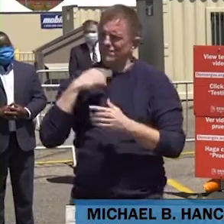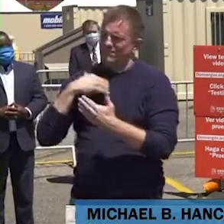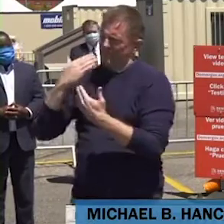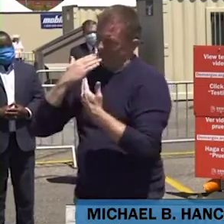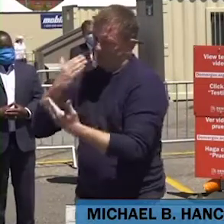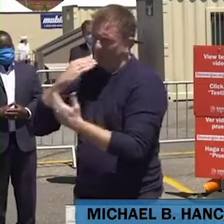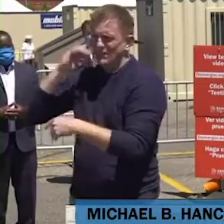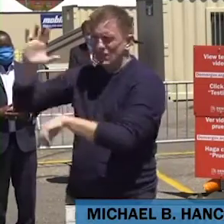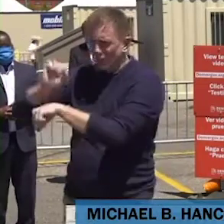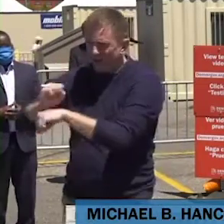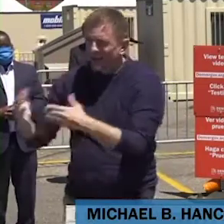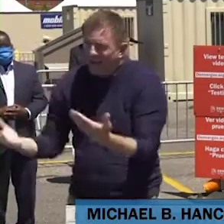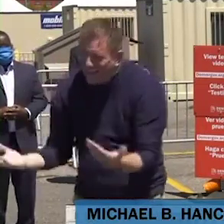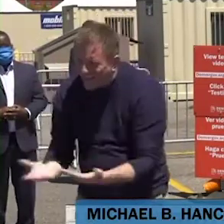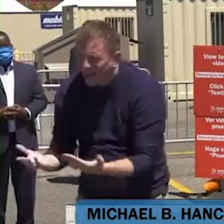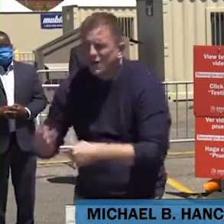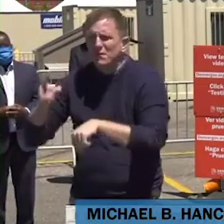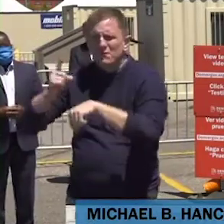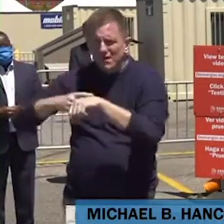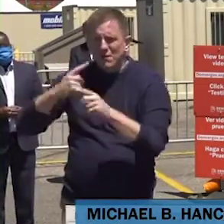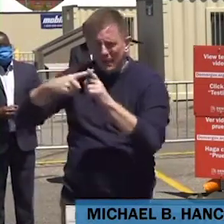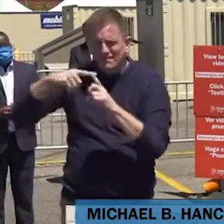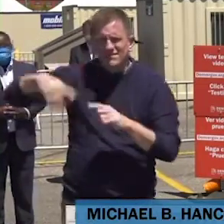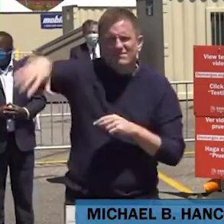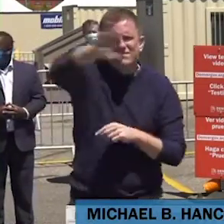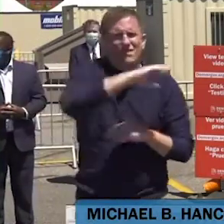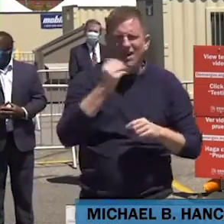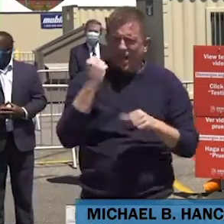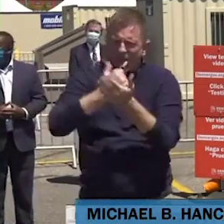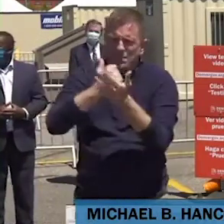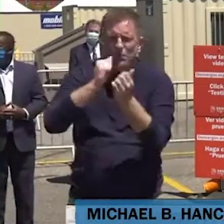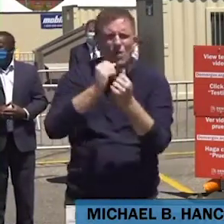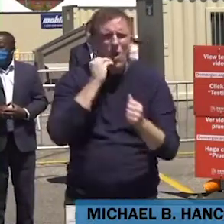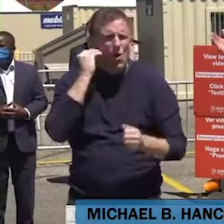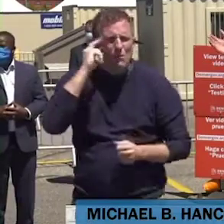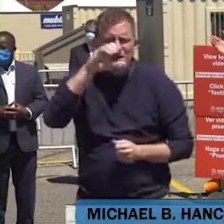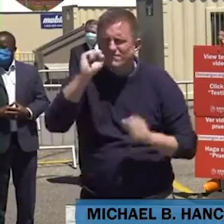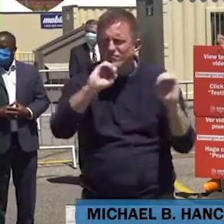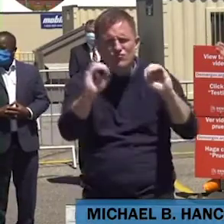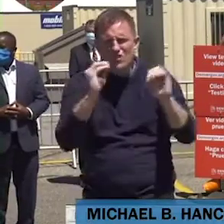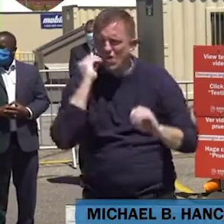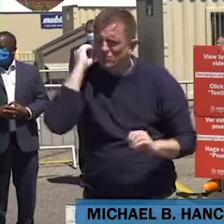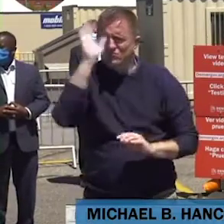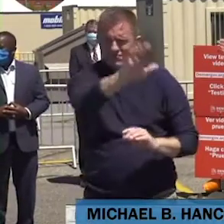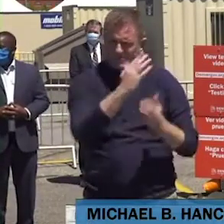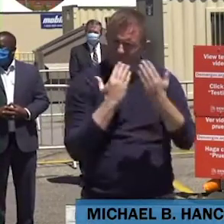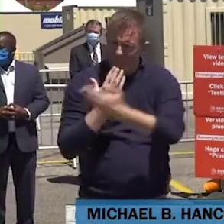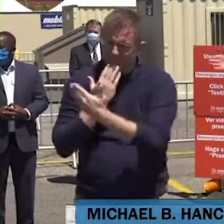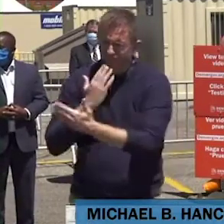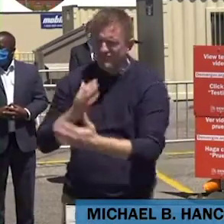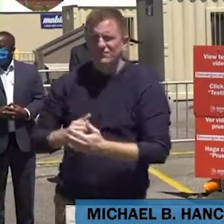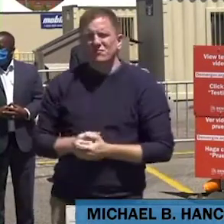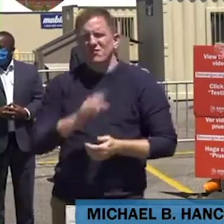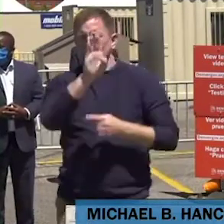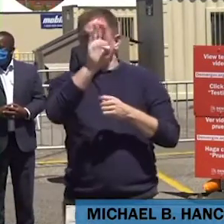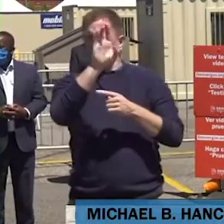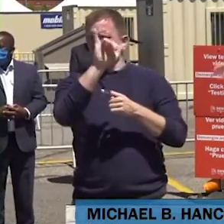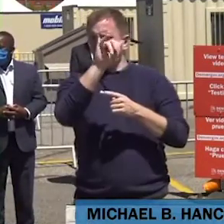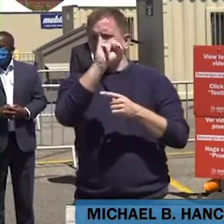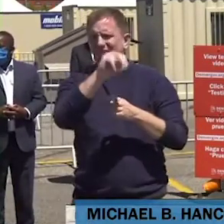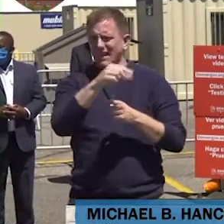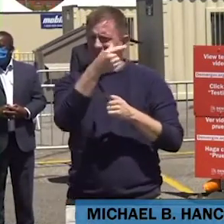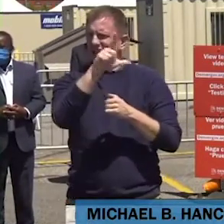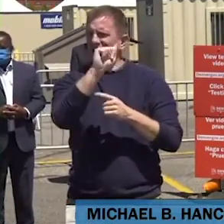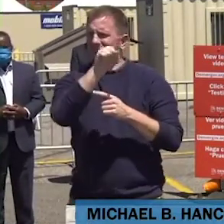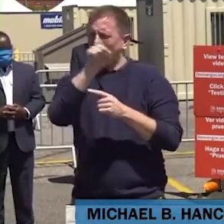supuesto, queremos agradecerle a Cronky Sports. Aquí está Brian Glazer. Brian, a usted y a su familia Cronky, muchísimas